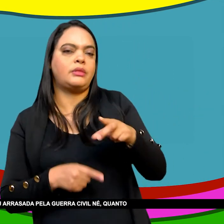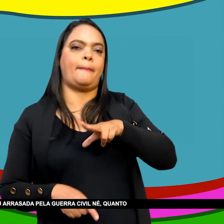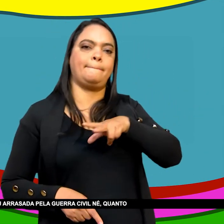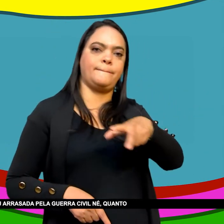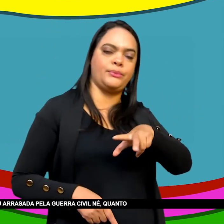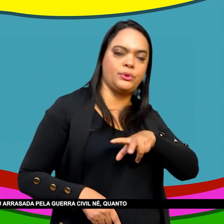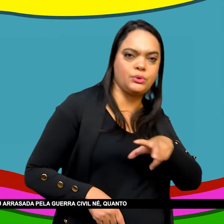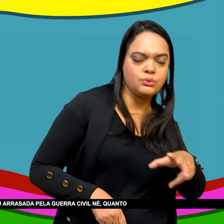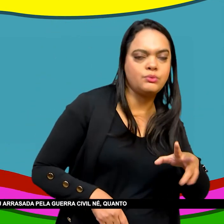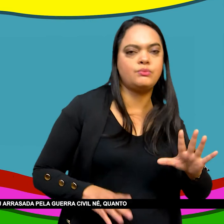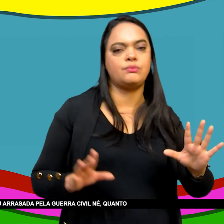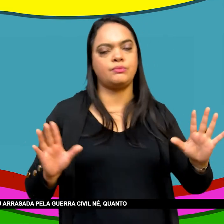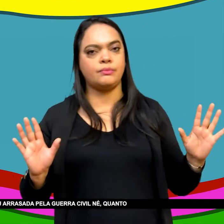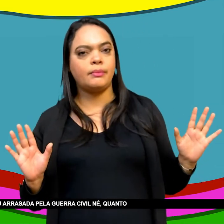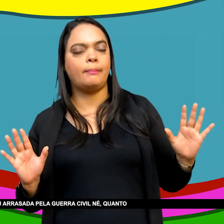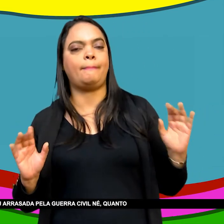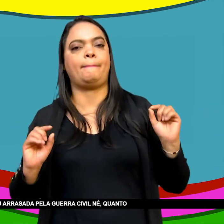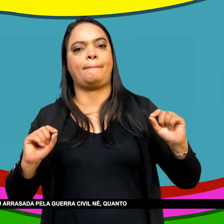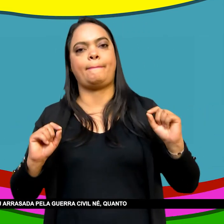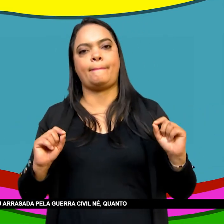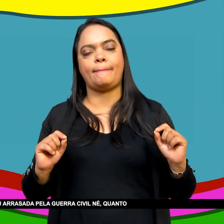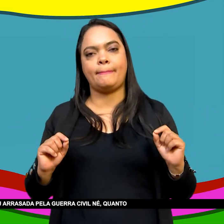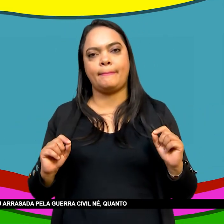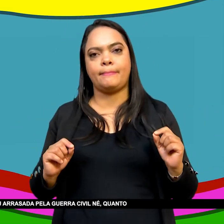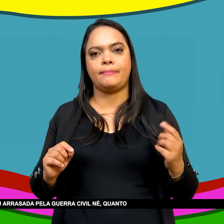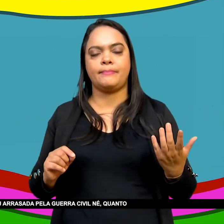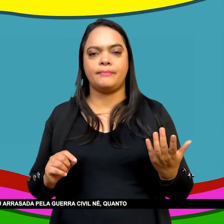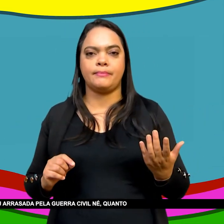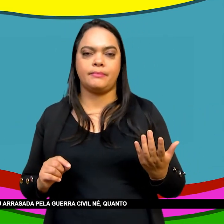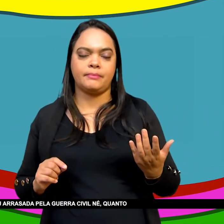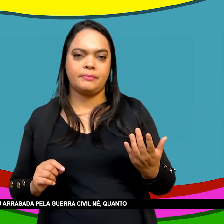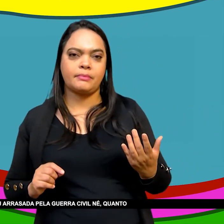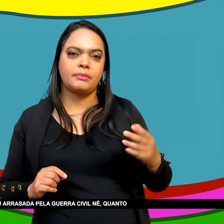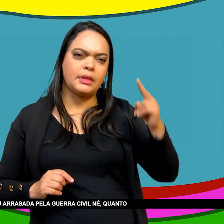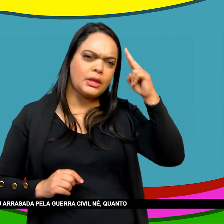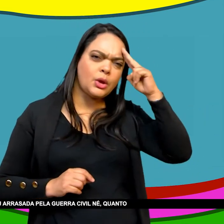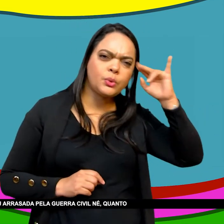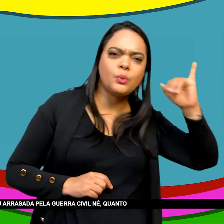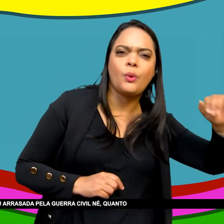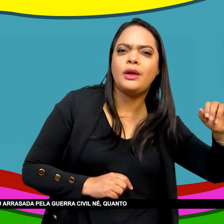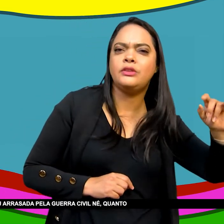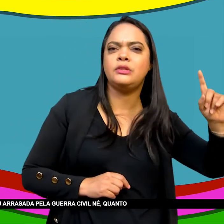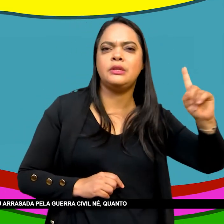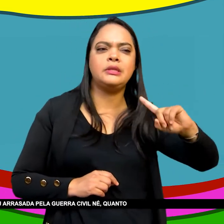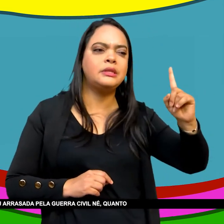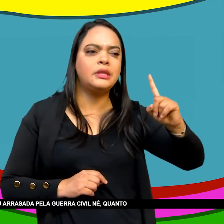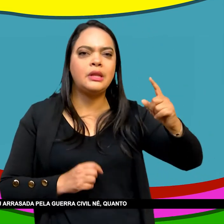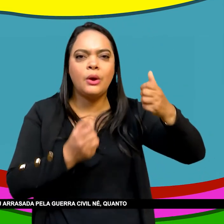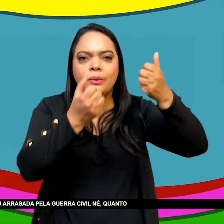valorizada Na medida Em que a sociedade Haitiana Ficou arrasada Pela guerra civil